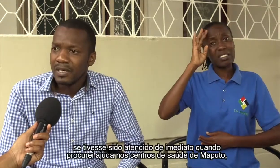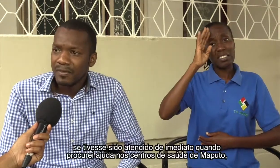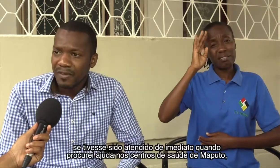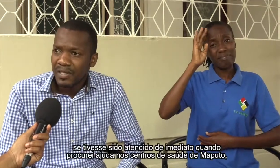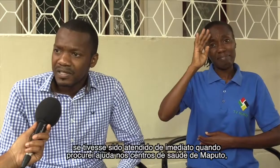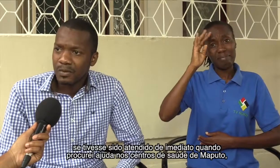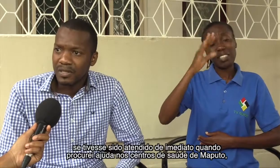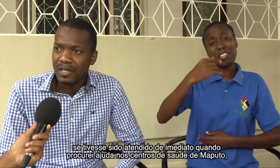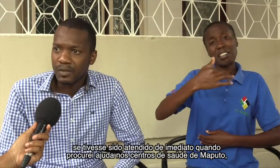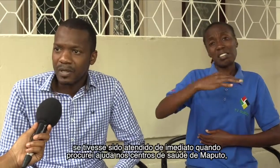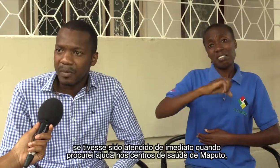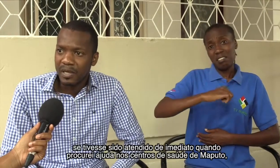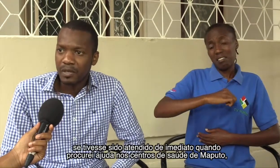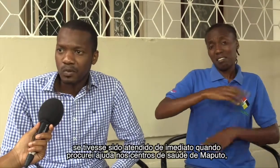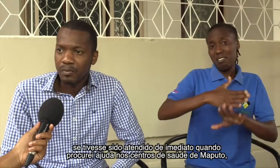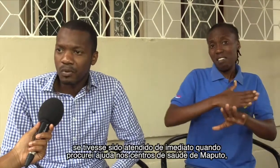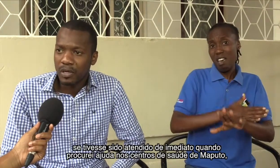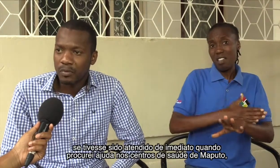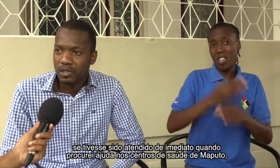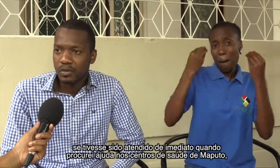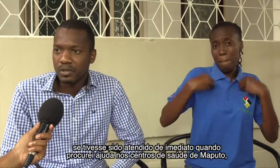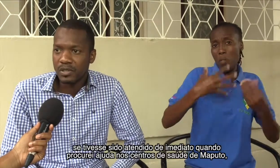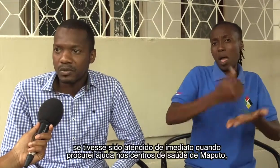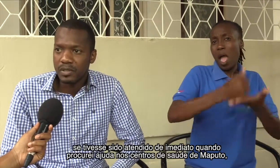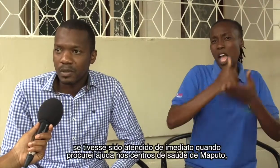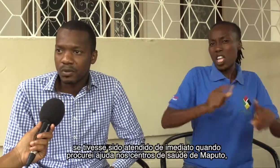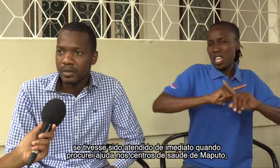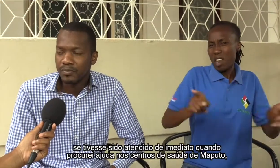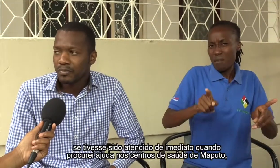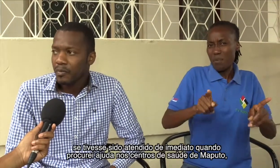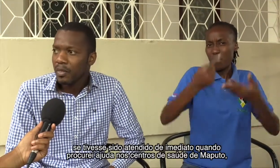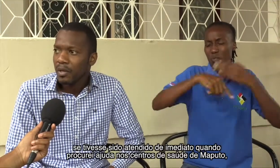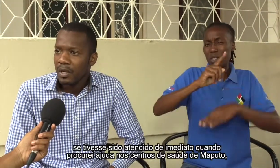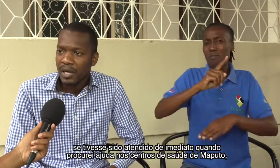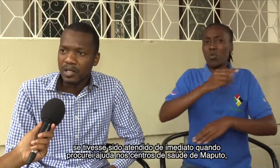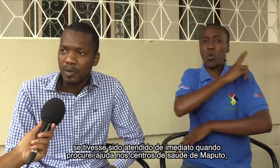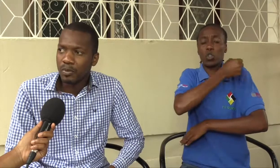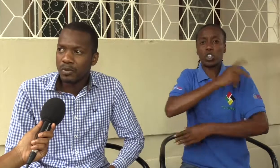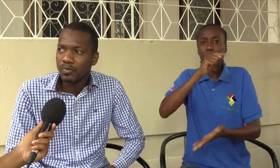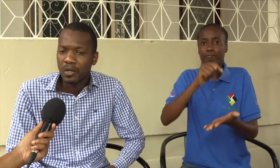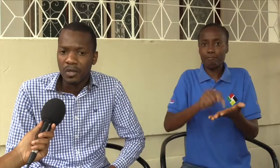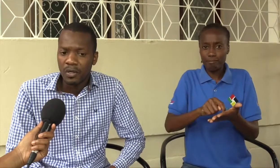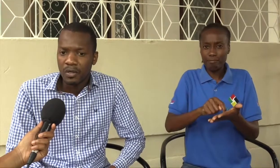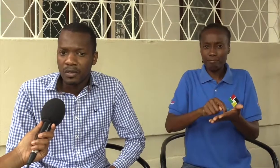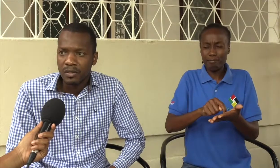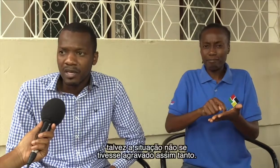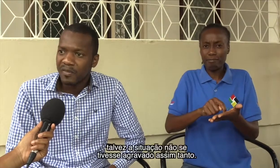tivesse sido atendido de imediato, quando procurei por ajuda nos centros de saúde, Cade, meu puto, Talvez